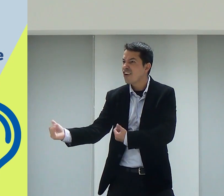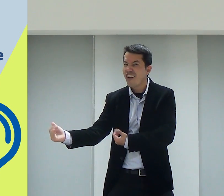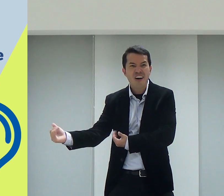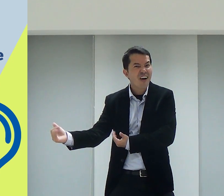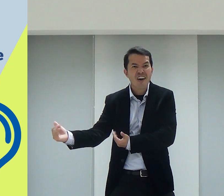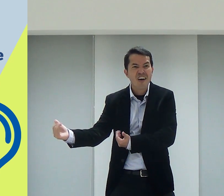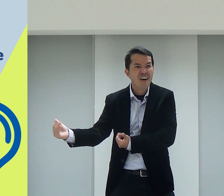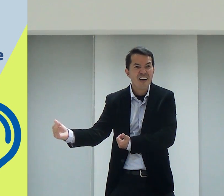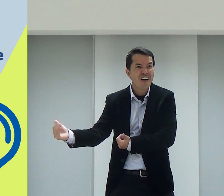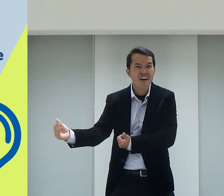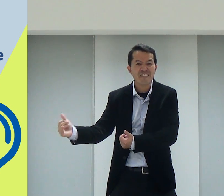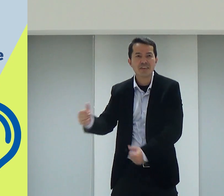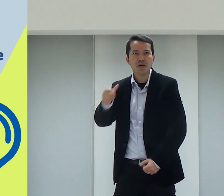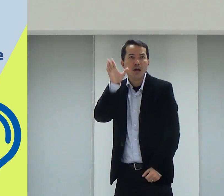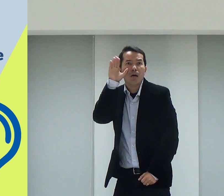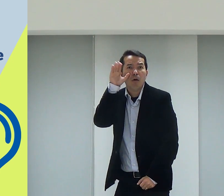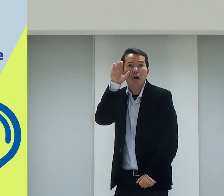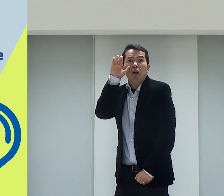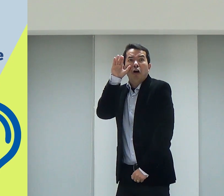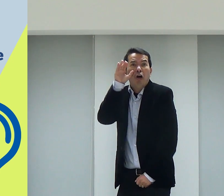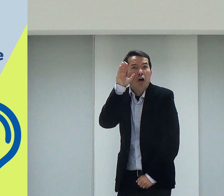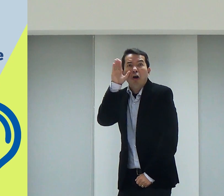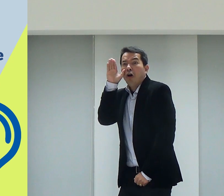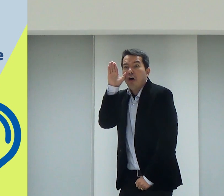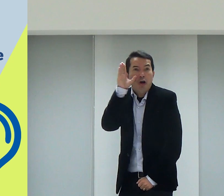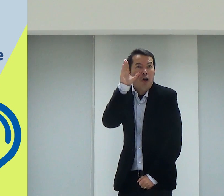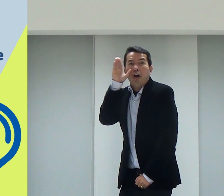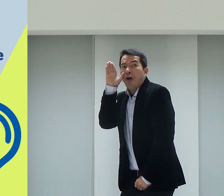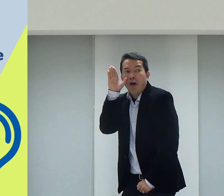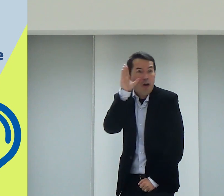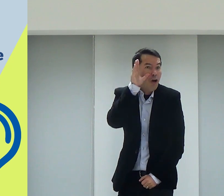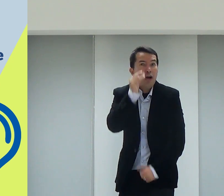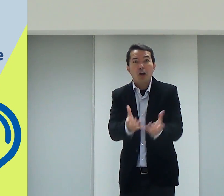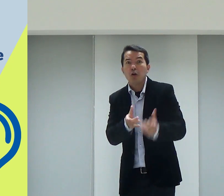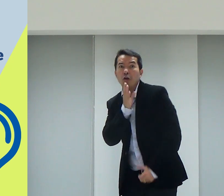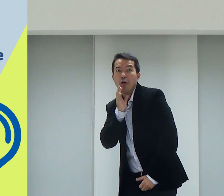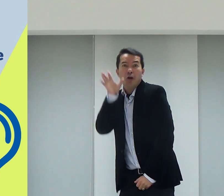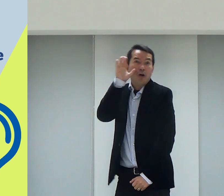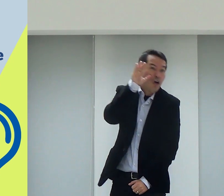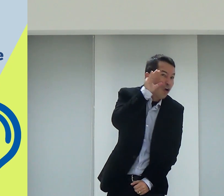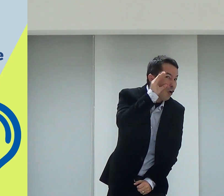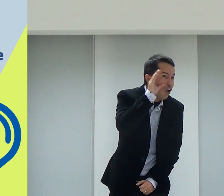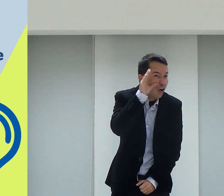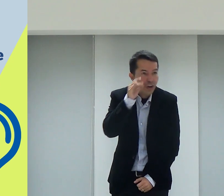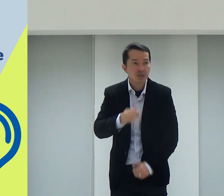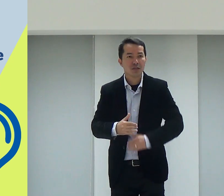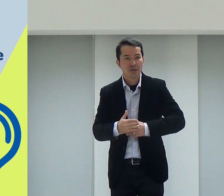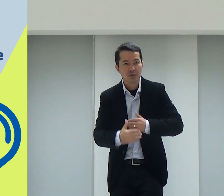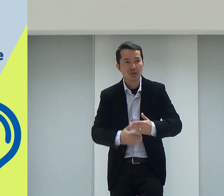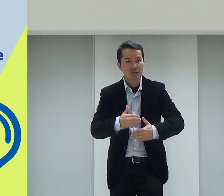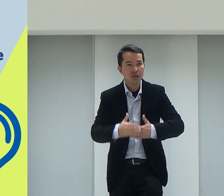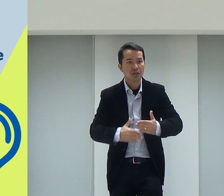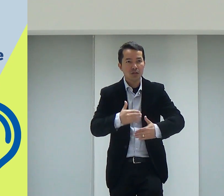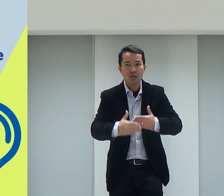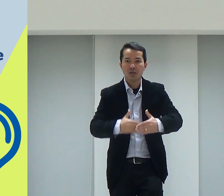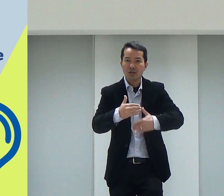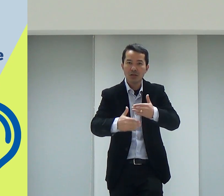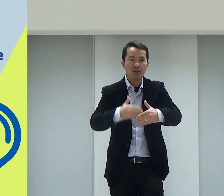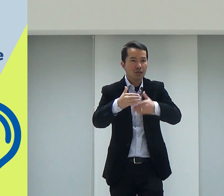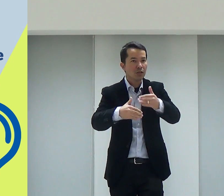Ele era jovem. E ele estava lá, curioso, que ia aprender tudo, né? Que ia conhecer as coisas. E ele, aos